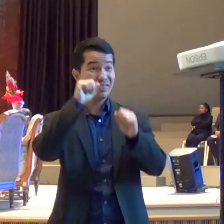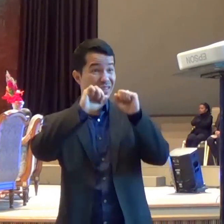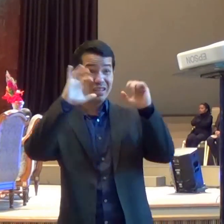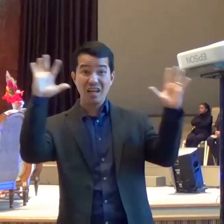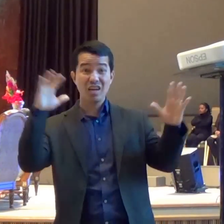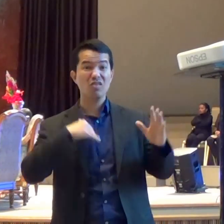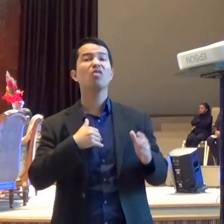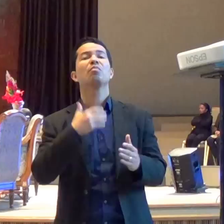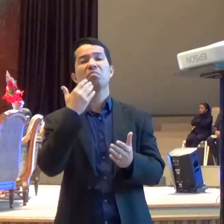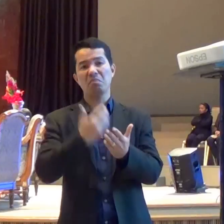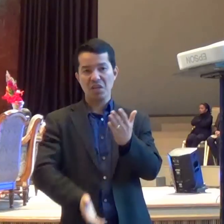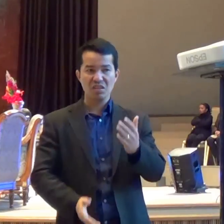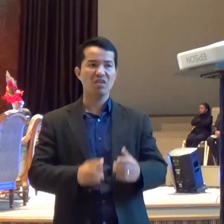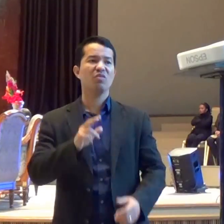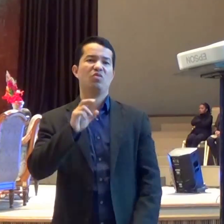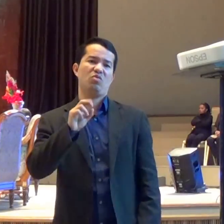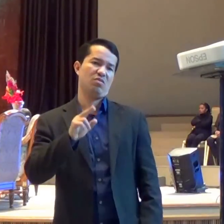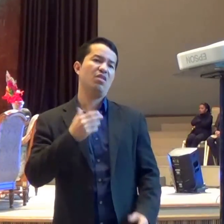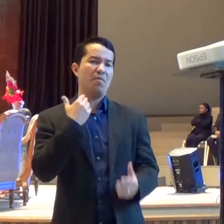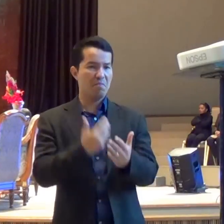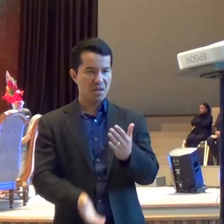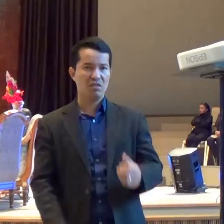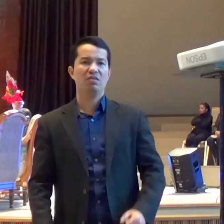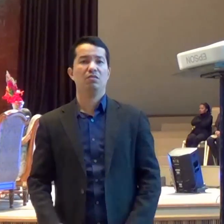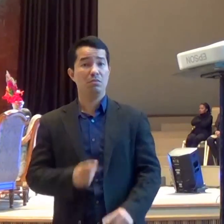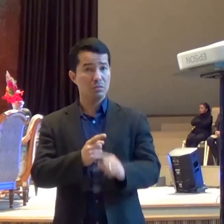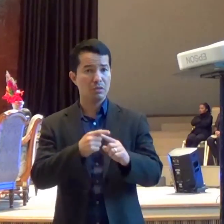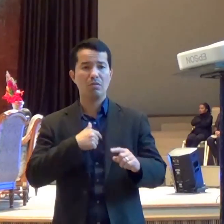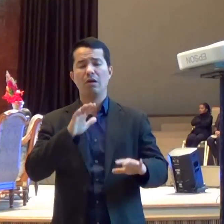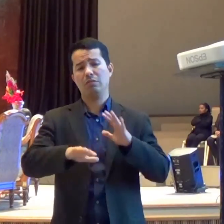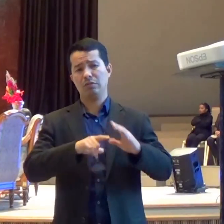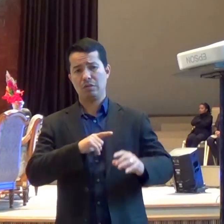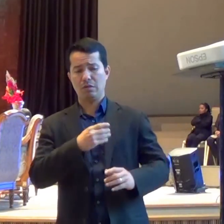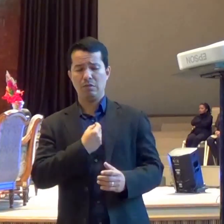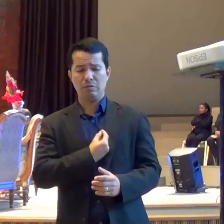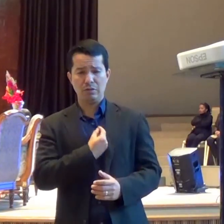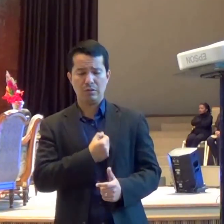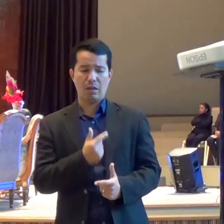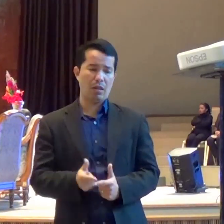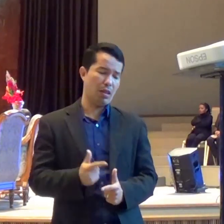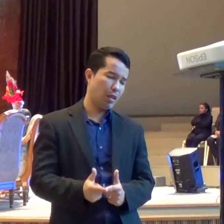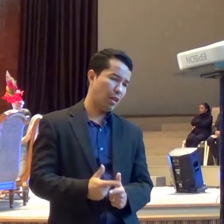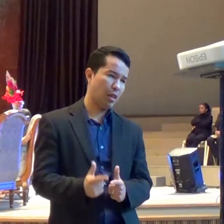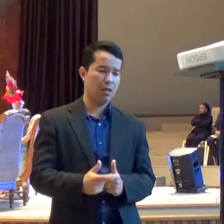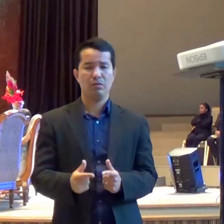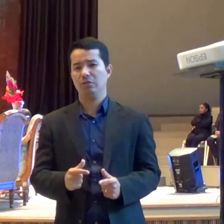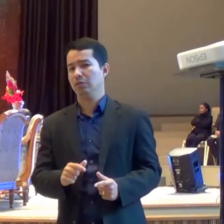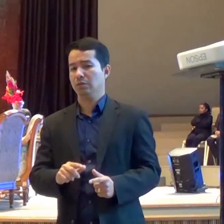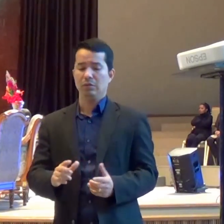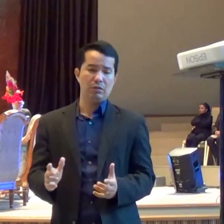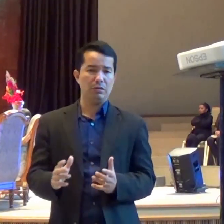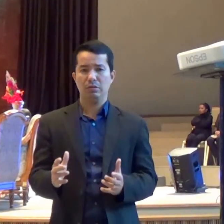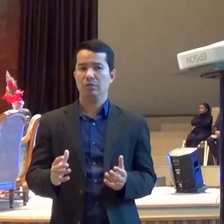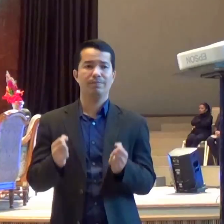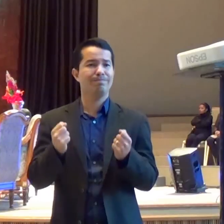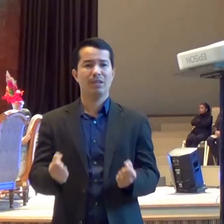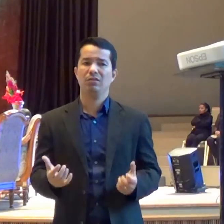E me machuco Nessa vida Por isso O Senhor Jesus Deixou esse